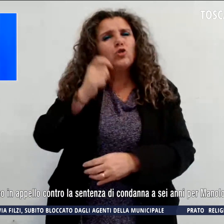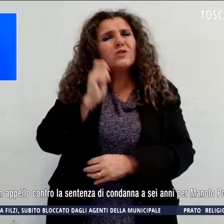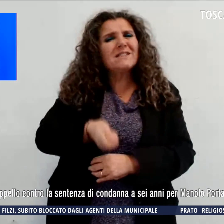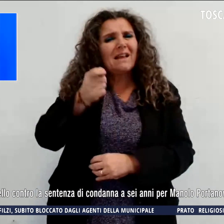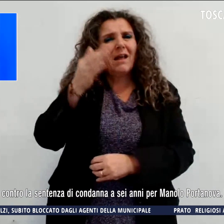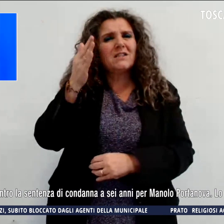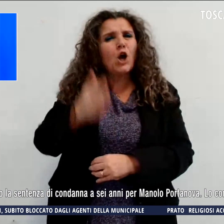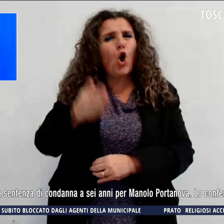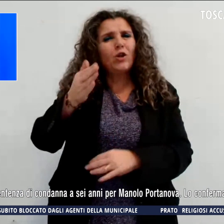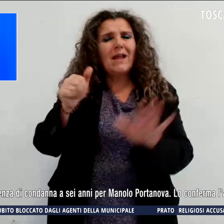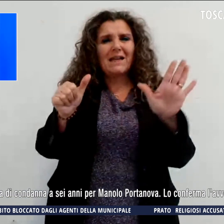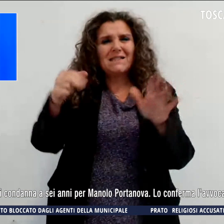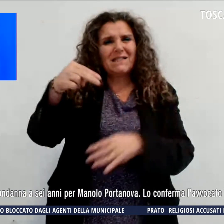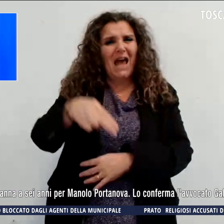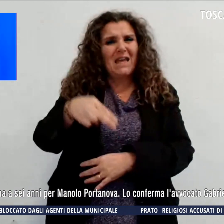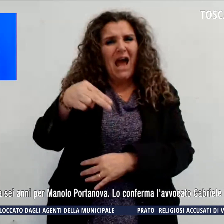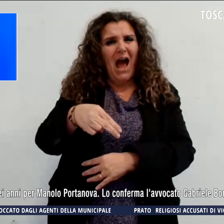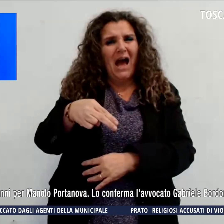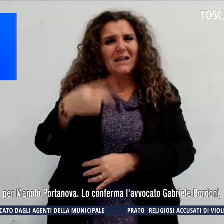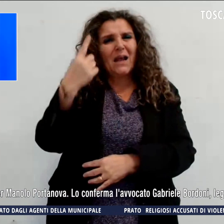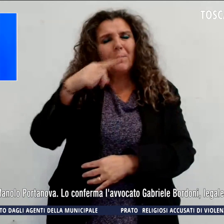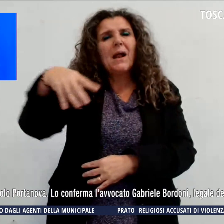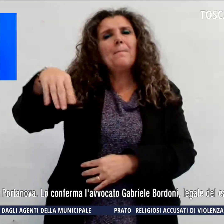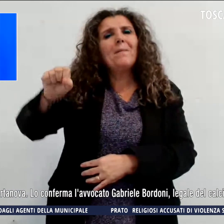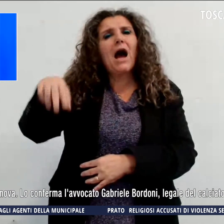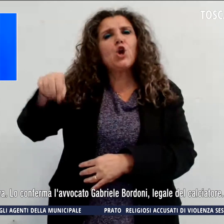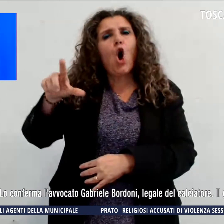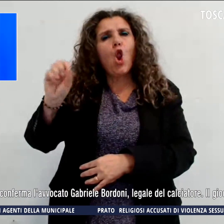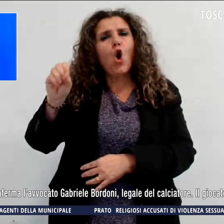a sei anni per Manolo Portanova.